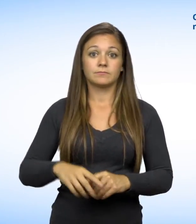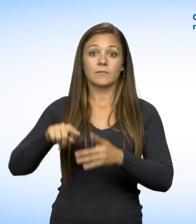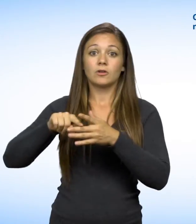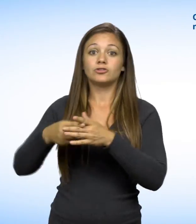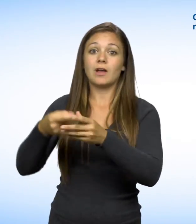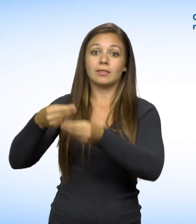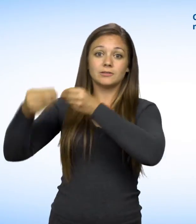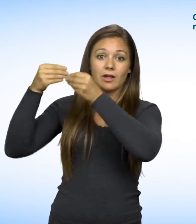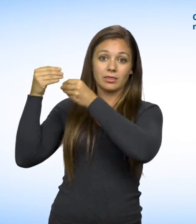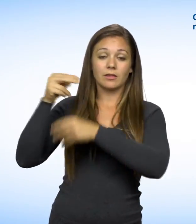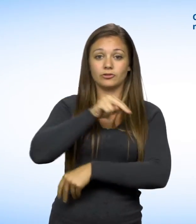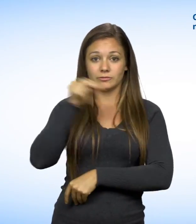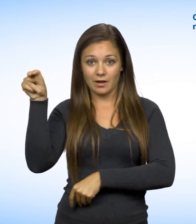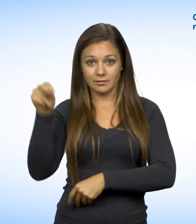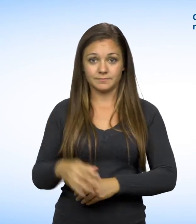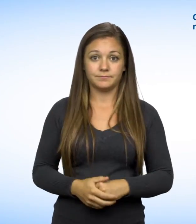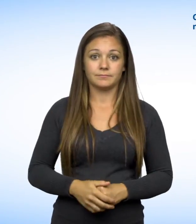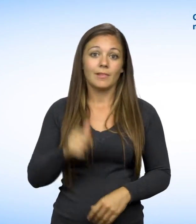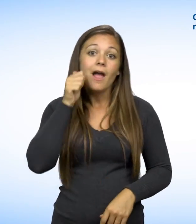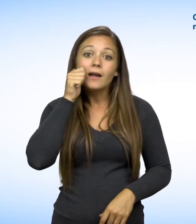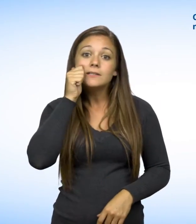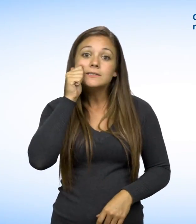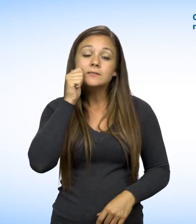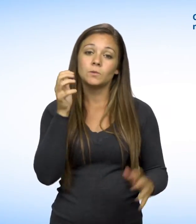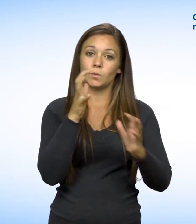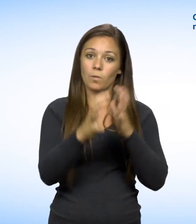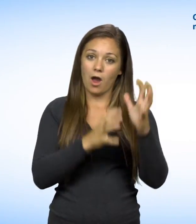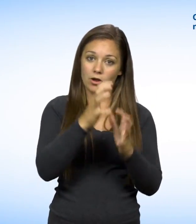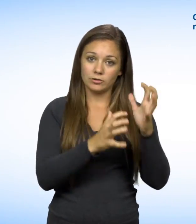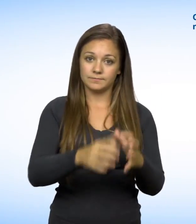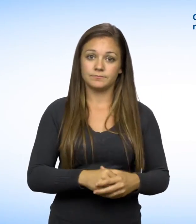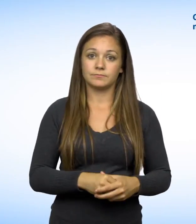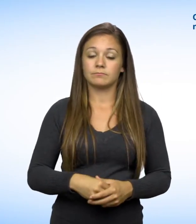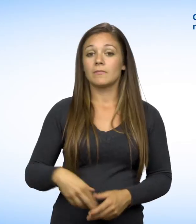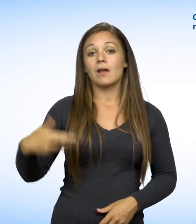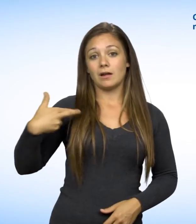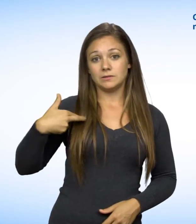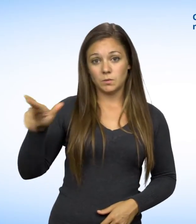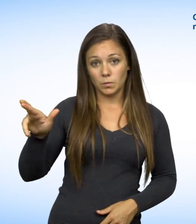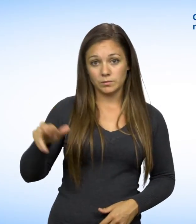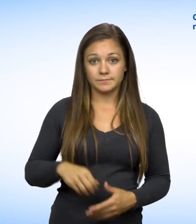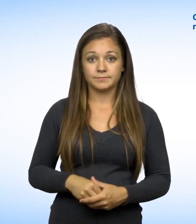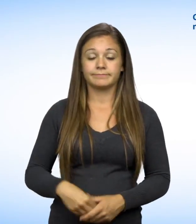Origine ethnique ou nationale Race ou couleur Religion